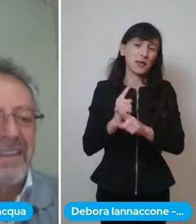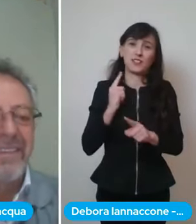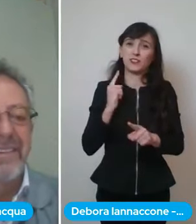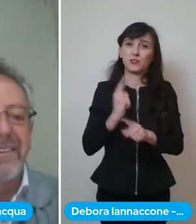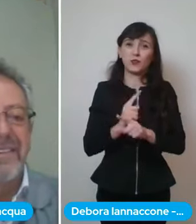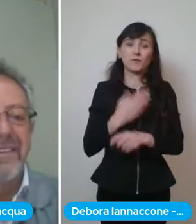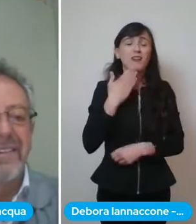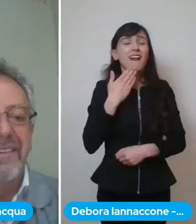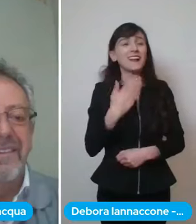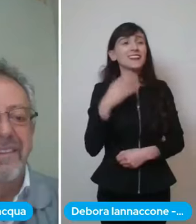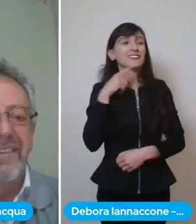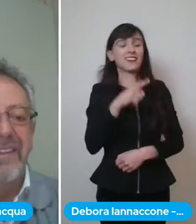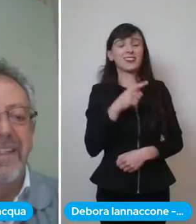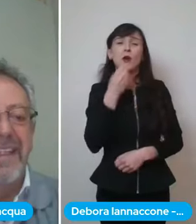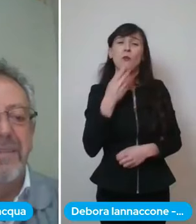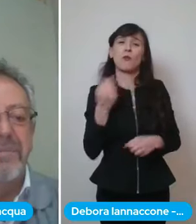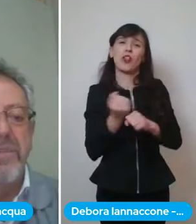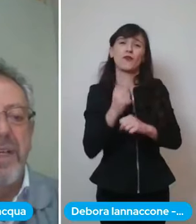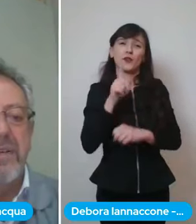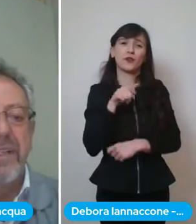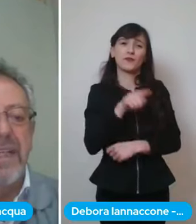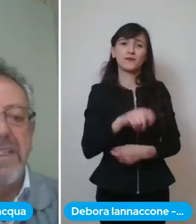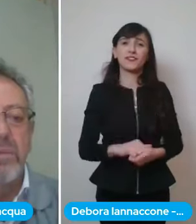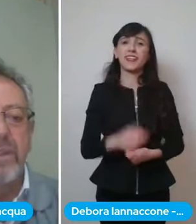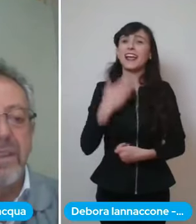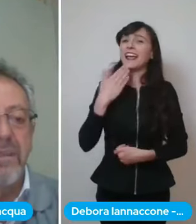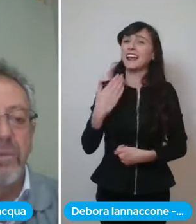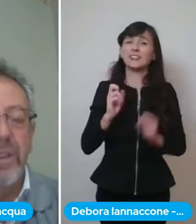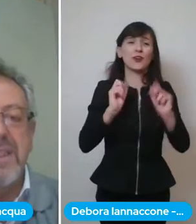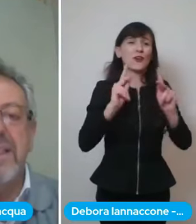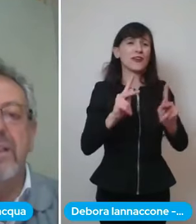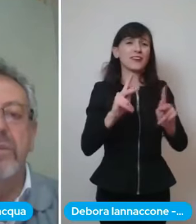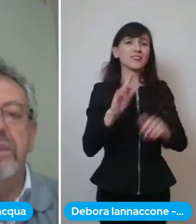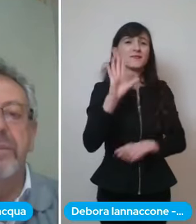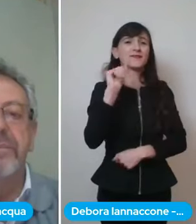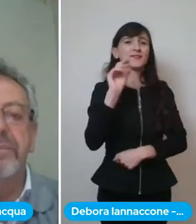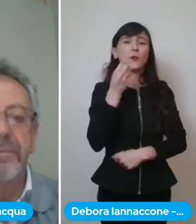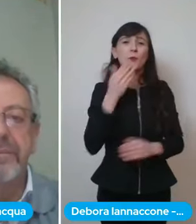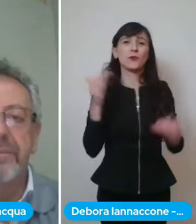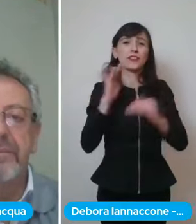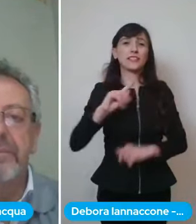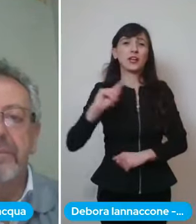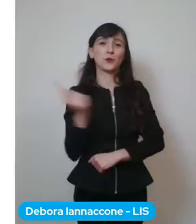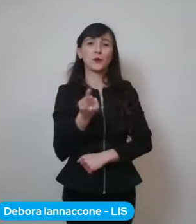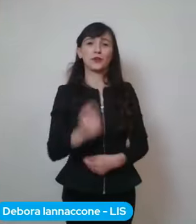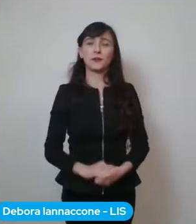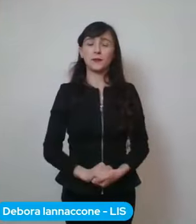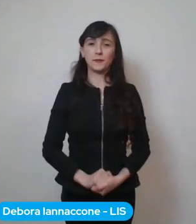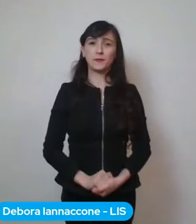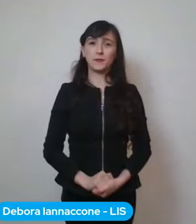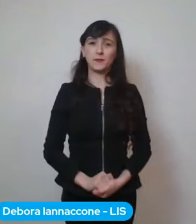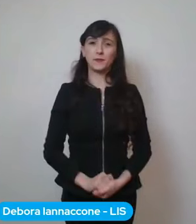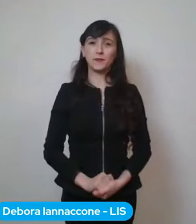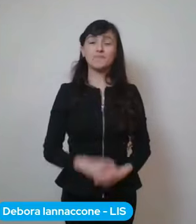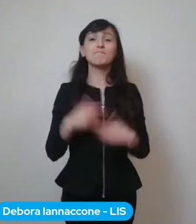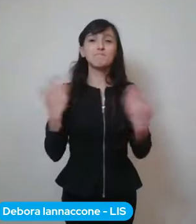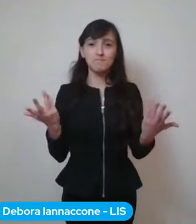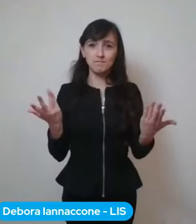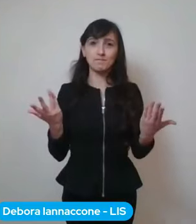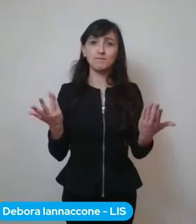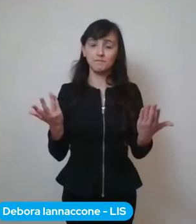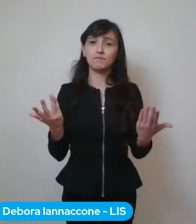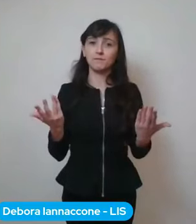lavoro anche a te ok ciao grazie buonasera a tutti allora intanto